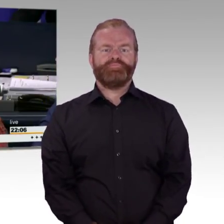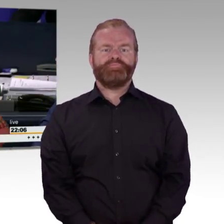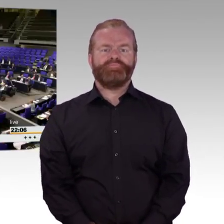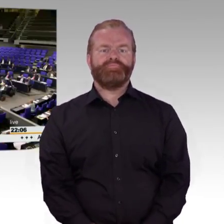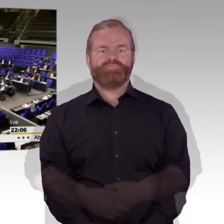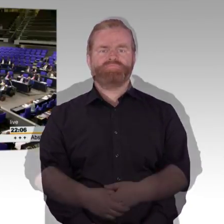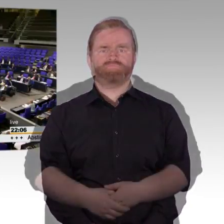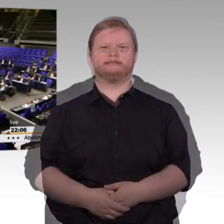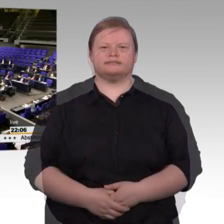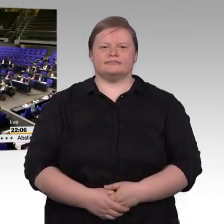zwei Minuten.